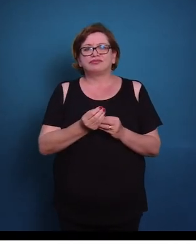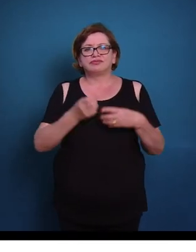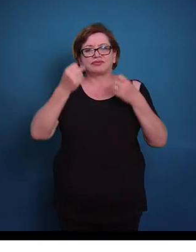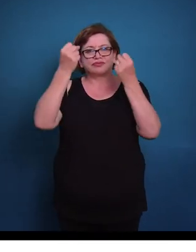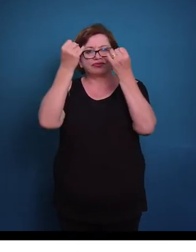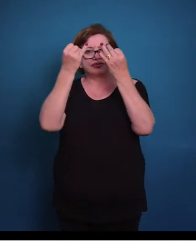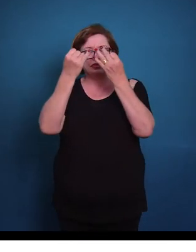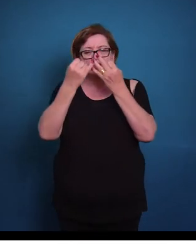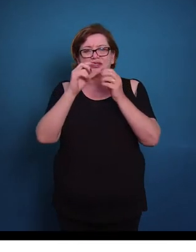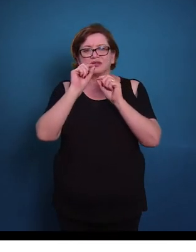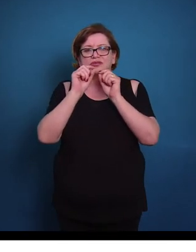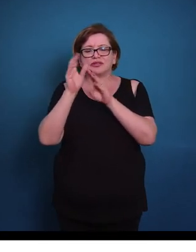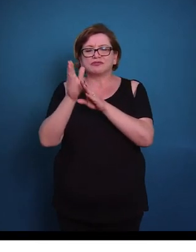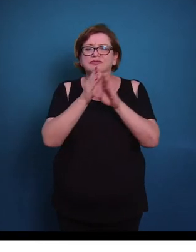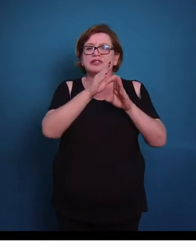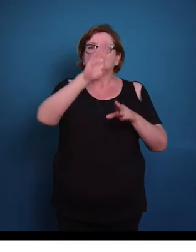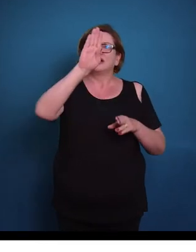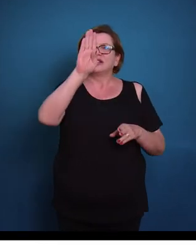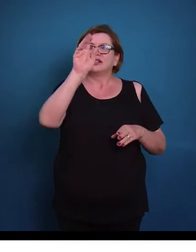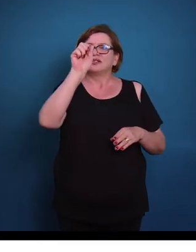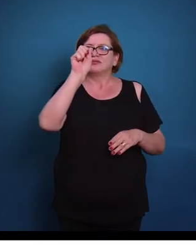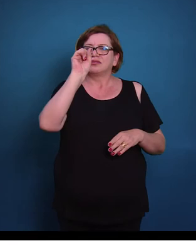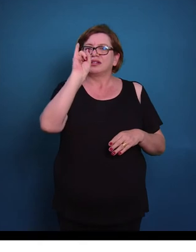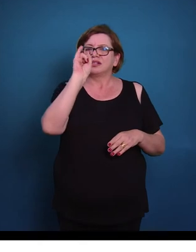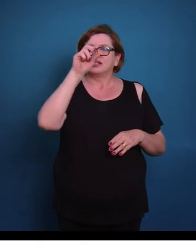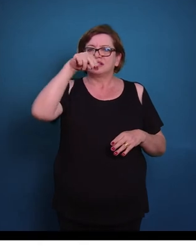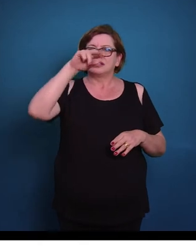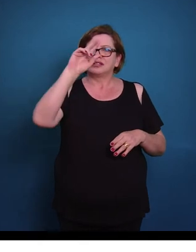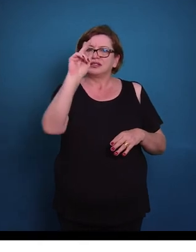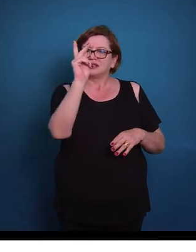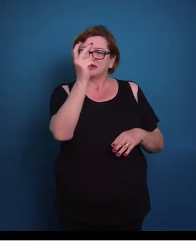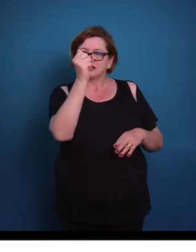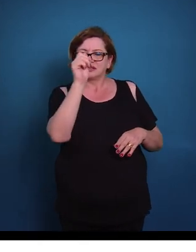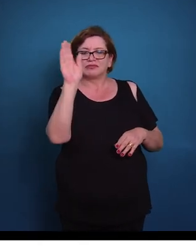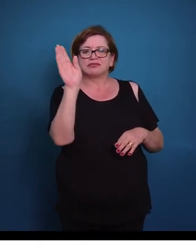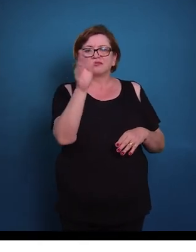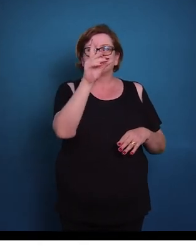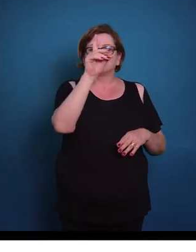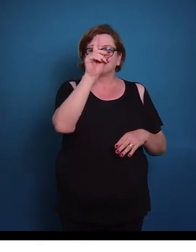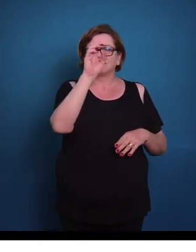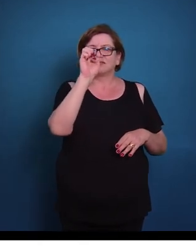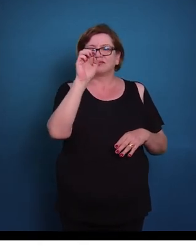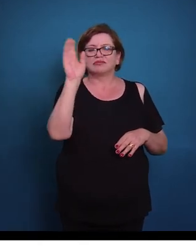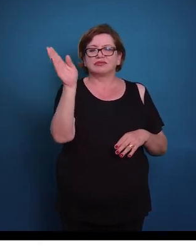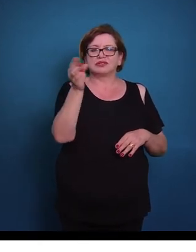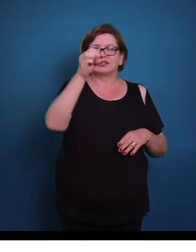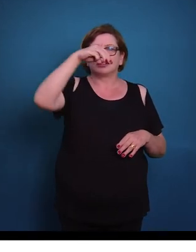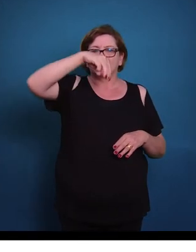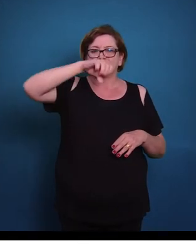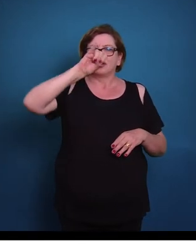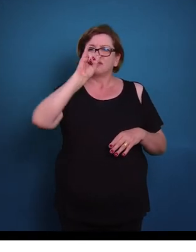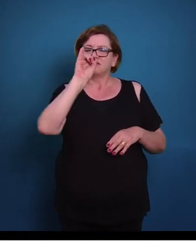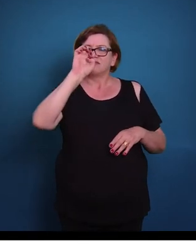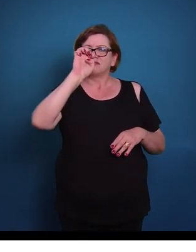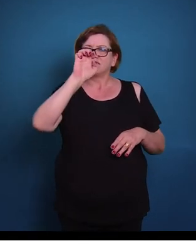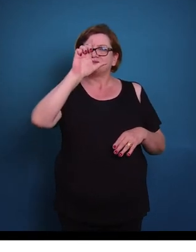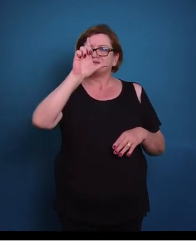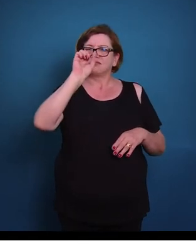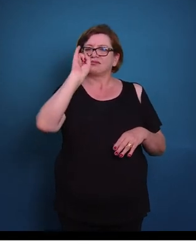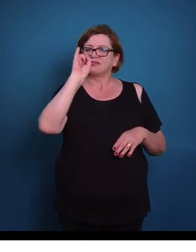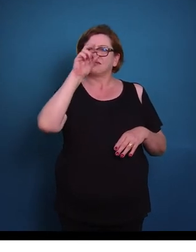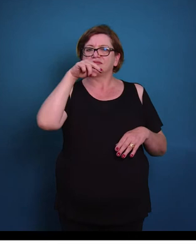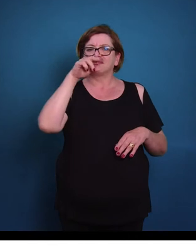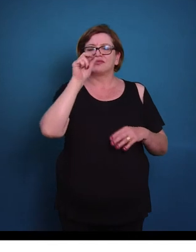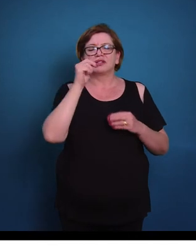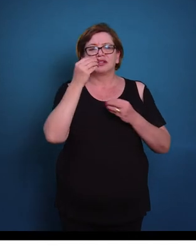comentando sobre a banhinha de mielina, no caso do sistema nervoso central, nós temos os oligocentrócitos,